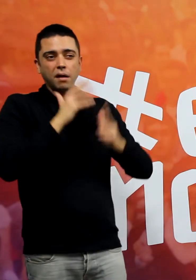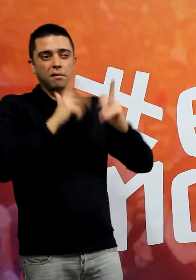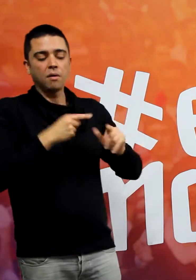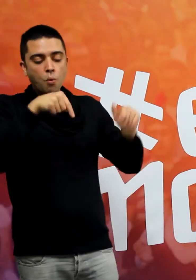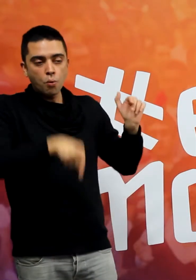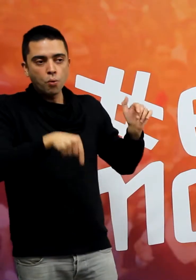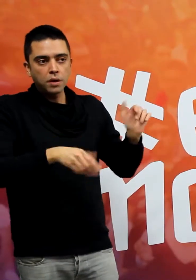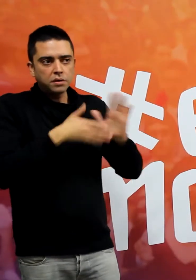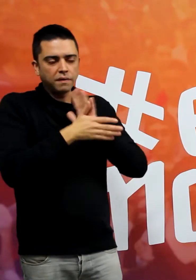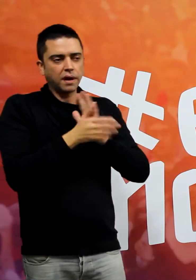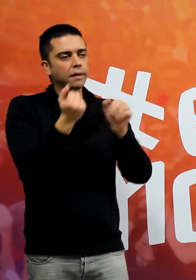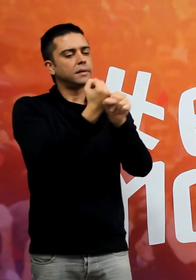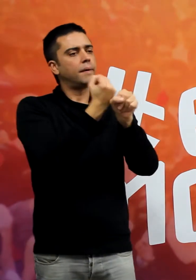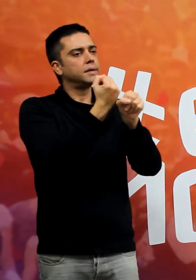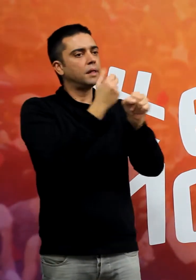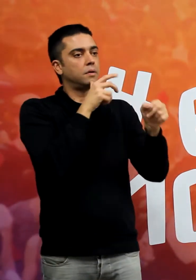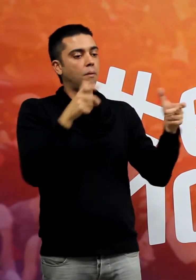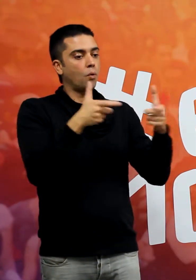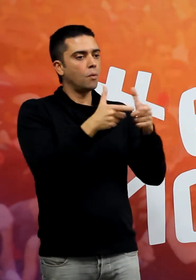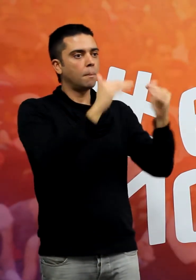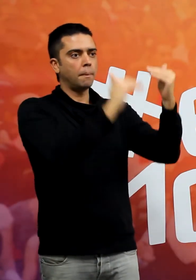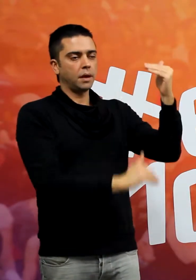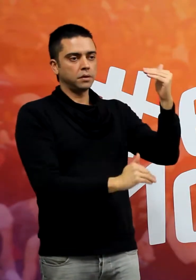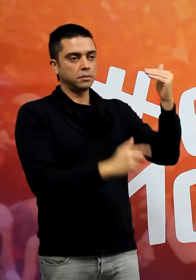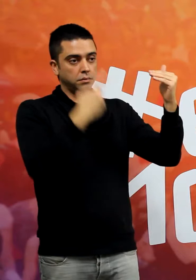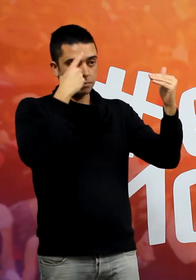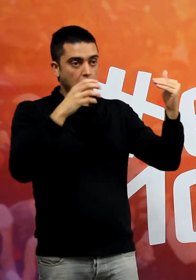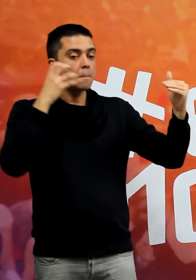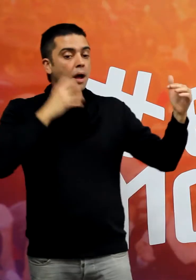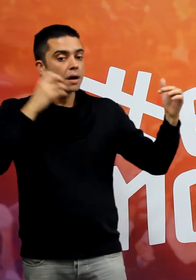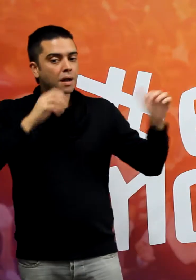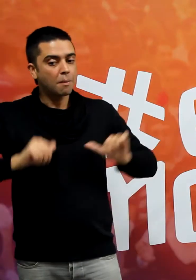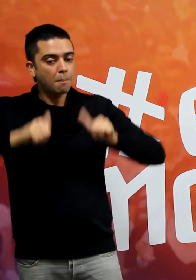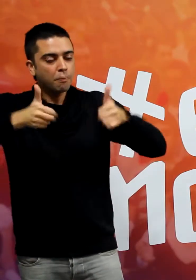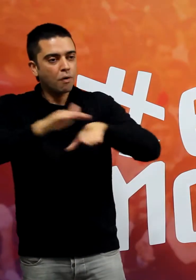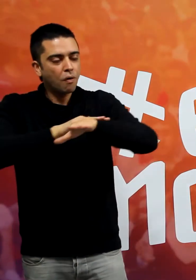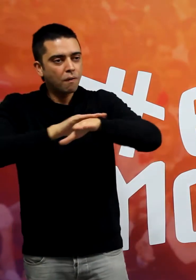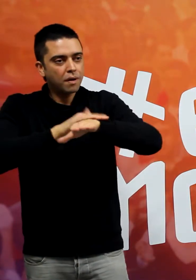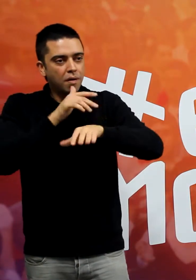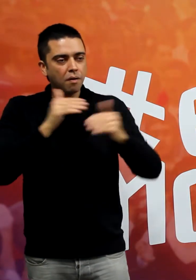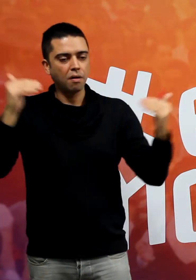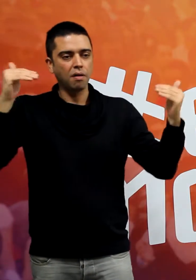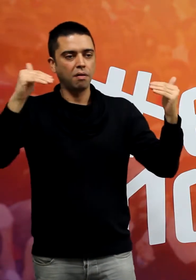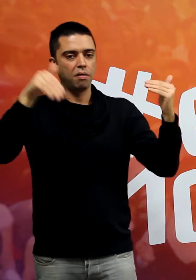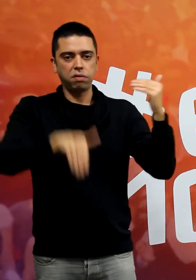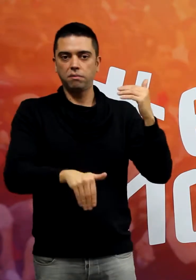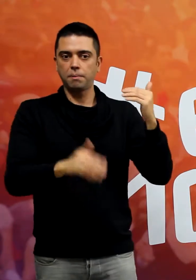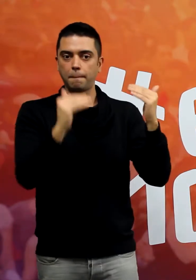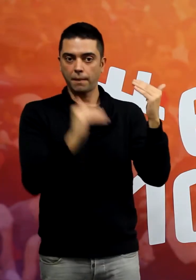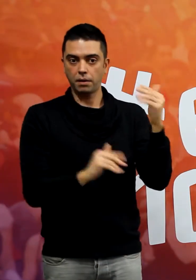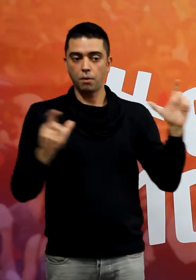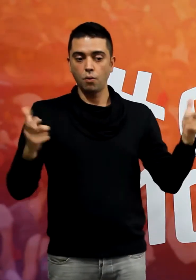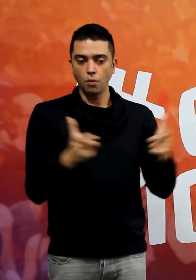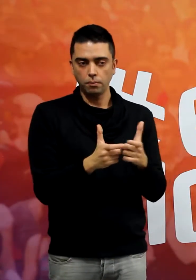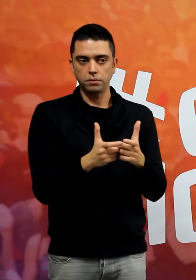n'hi ha menys treballadors que quan el senyor Mariano Rajoy va entrar a treballar de president